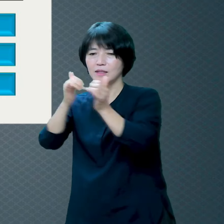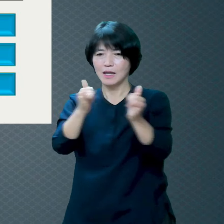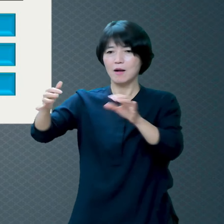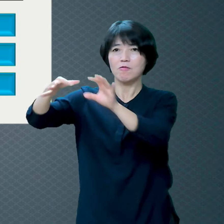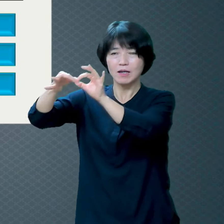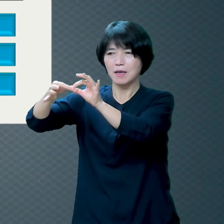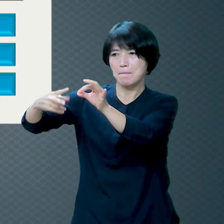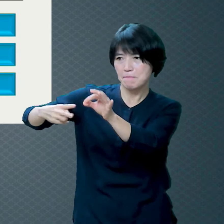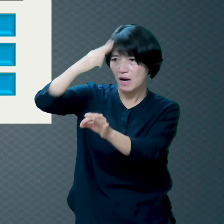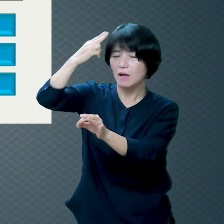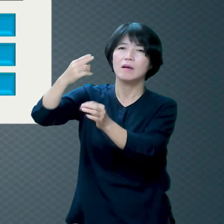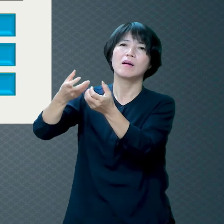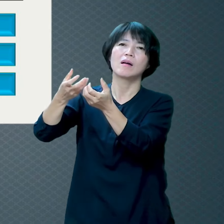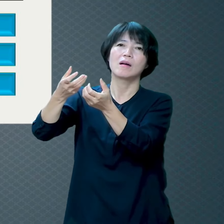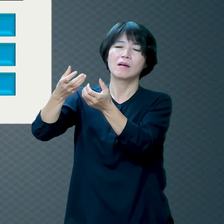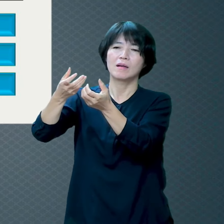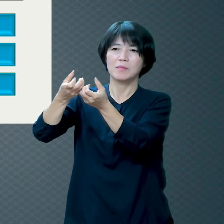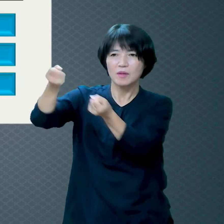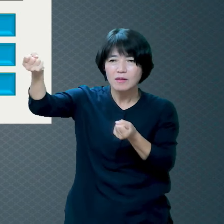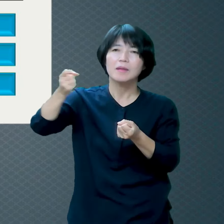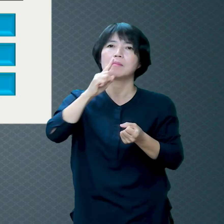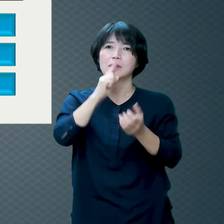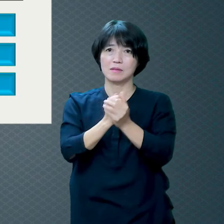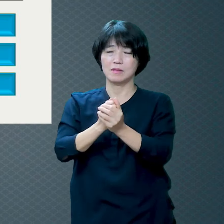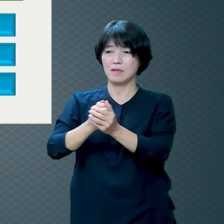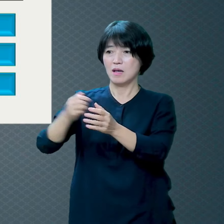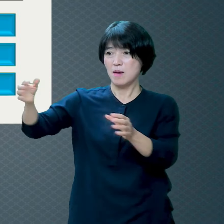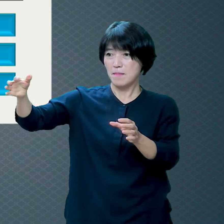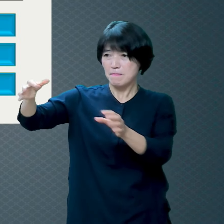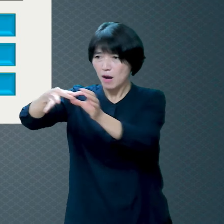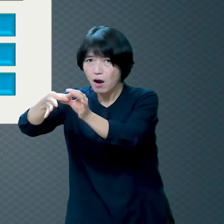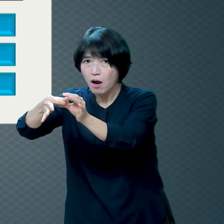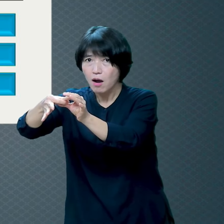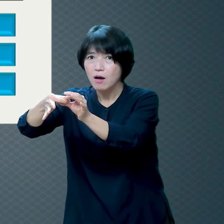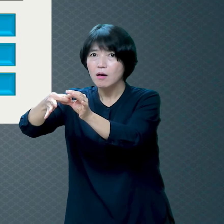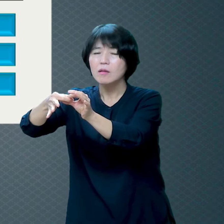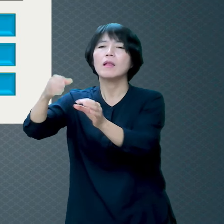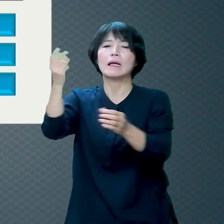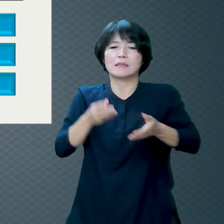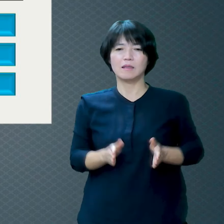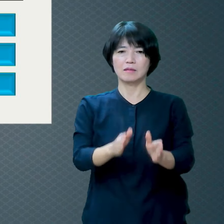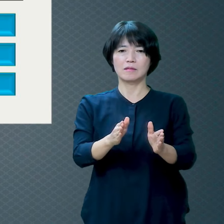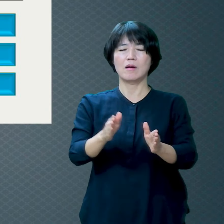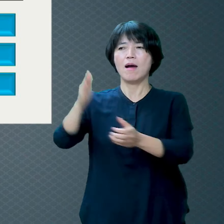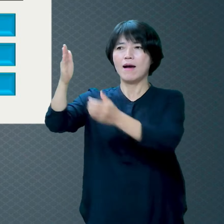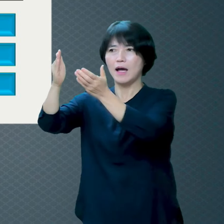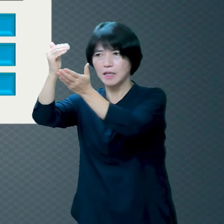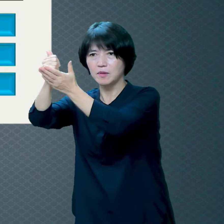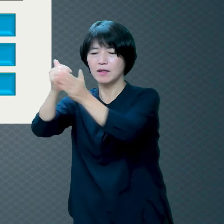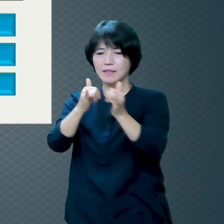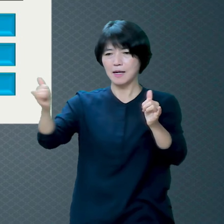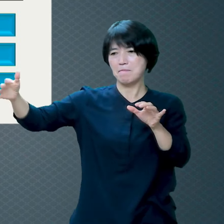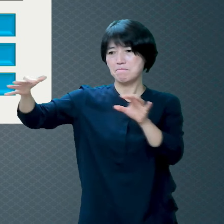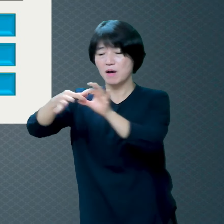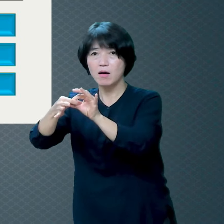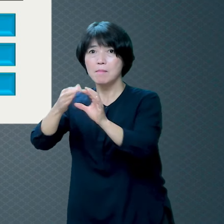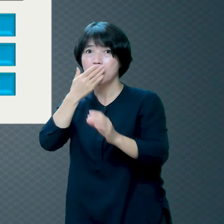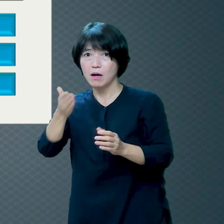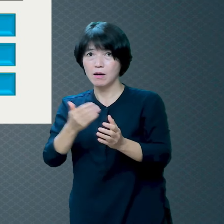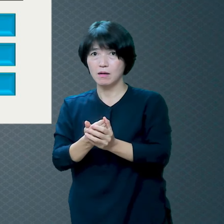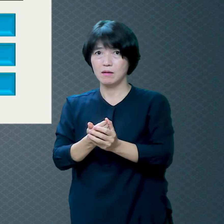다시 이어라 그 얘기잖아요 그럼 하나님과의 관계가 다시 연결되니까